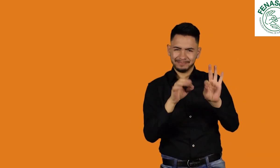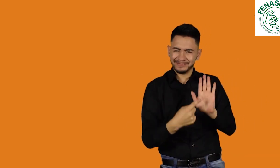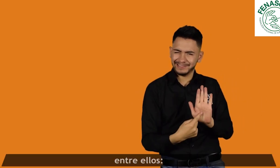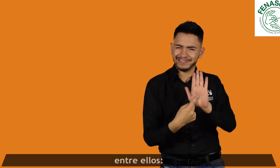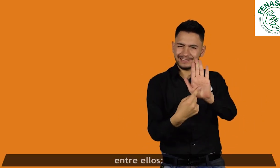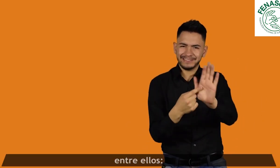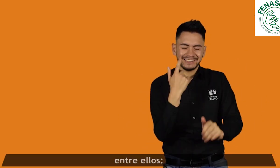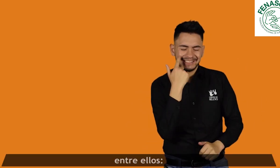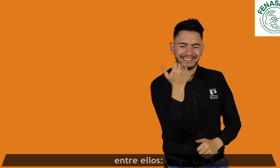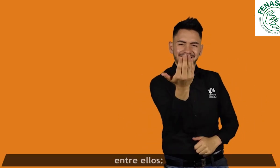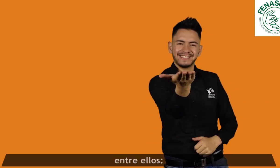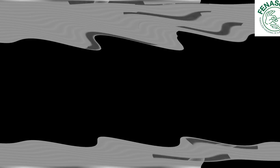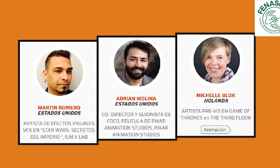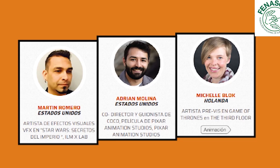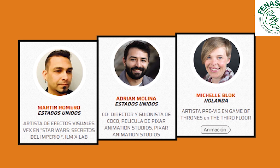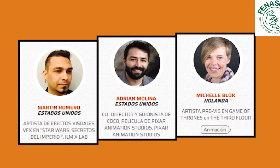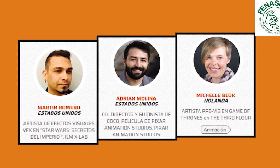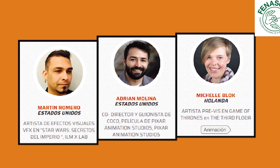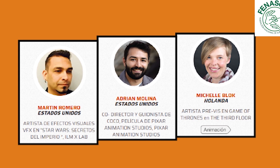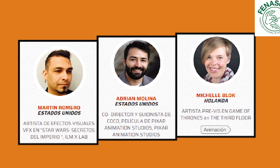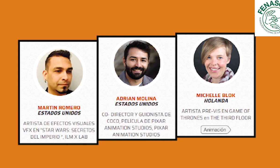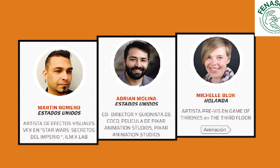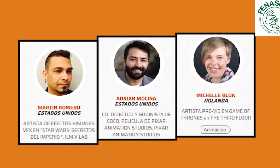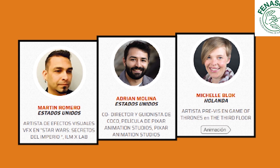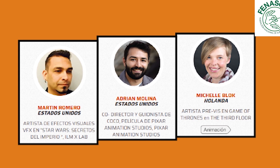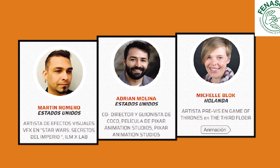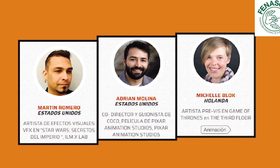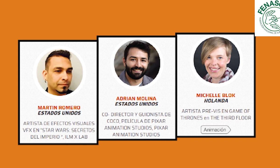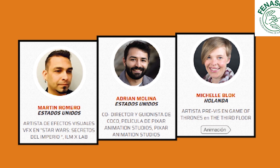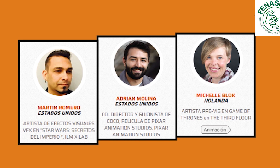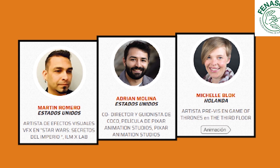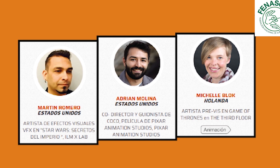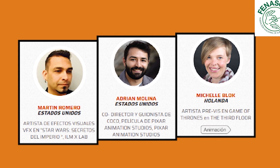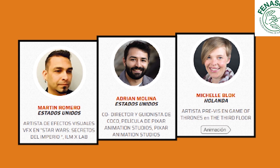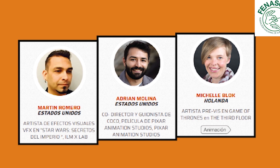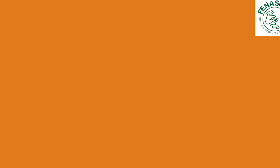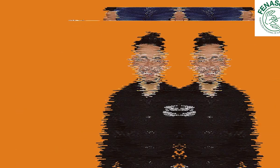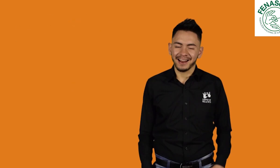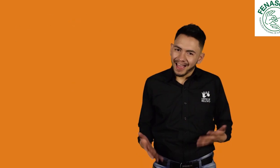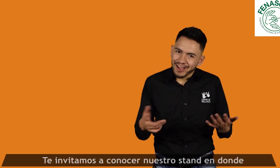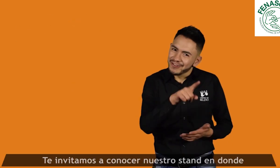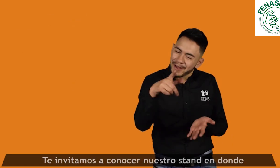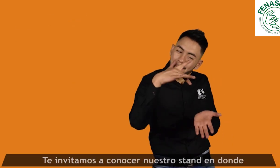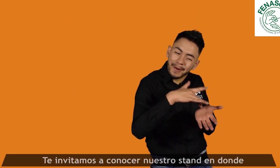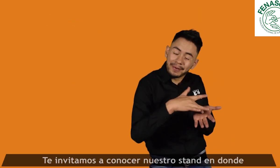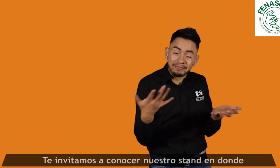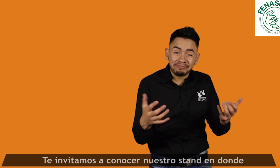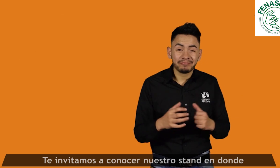Entre ellos, Adrián Molina de Estados Unidos, Martín Romero de Estados Unidos y Michel Bloch de Holanda. Te invitamos a conocer